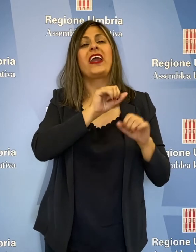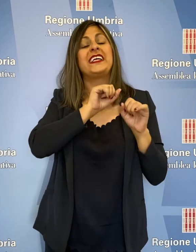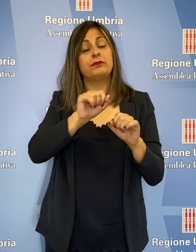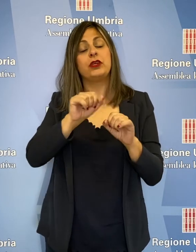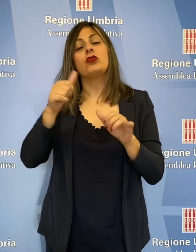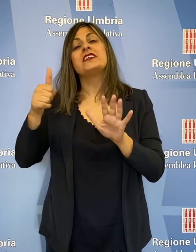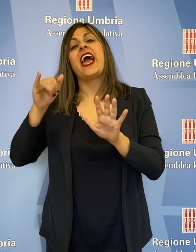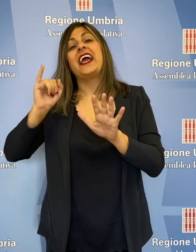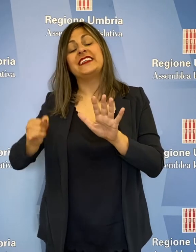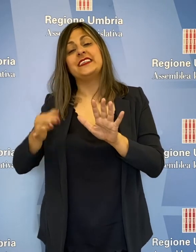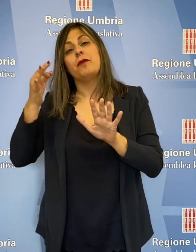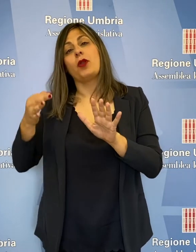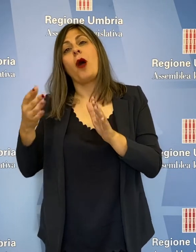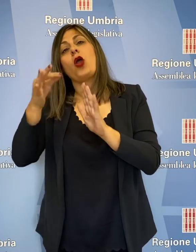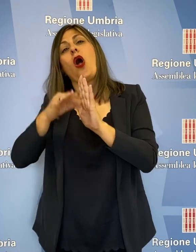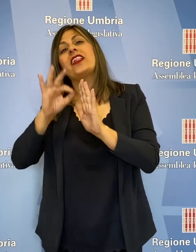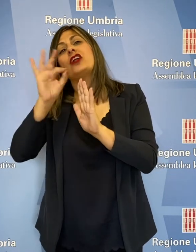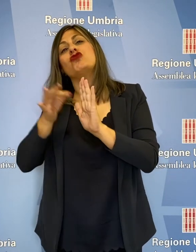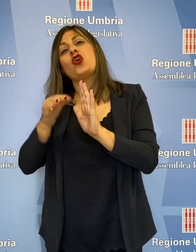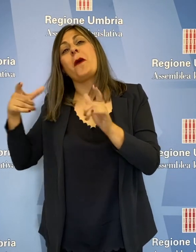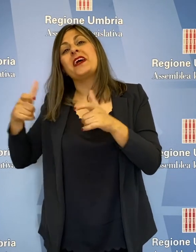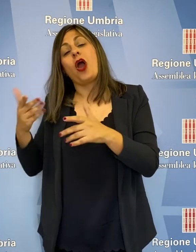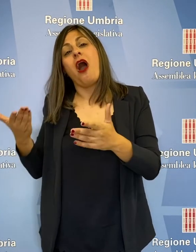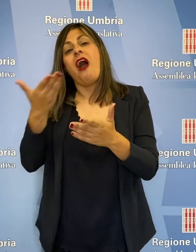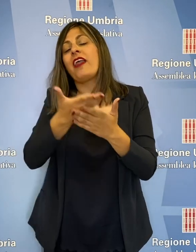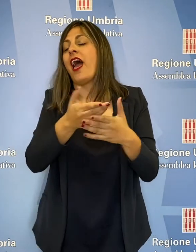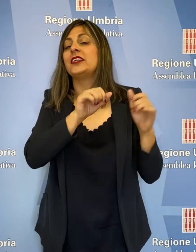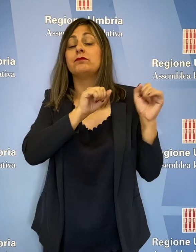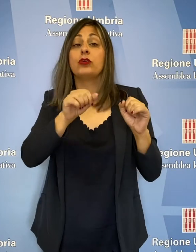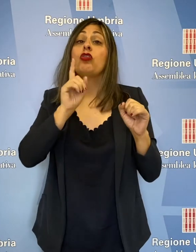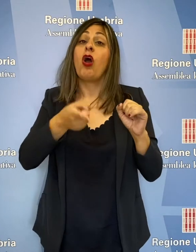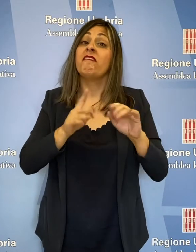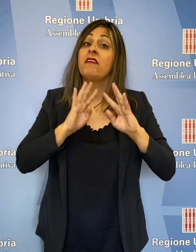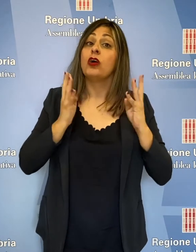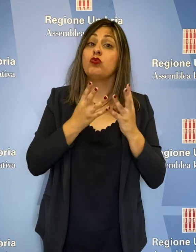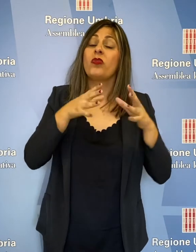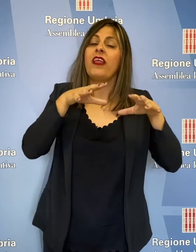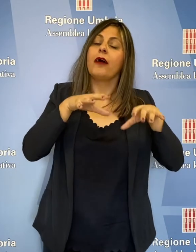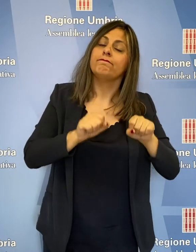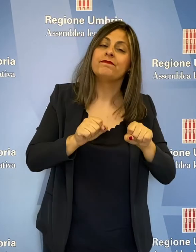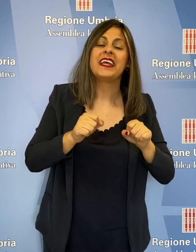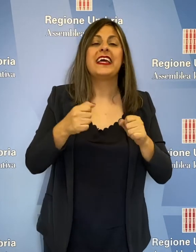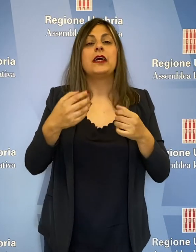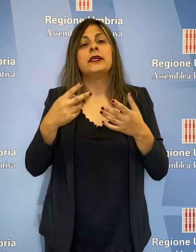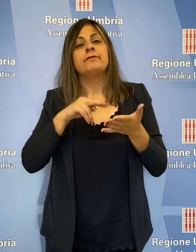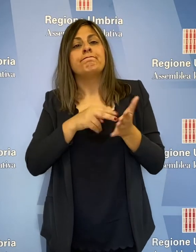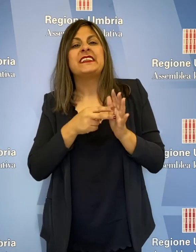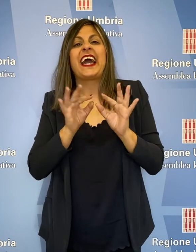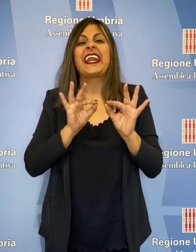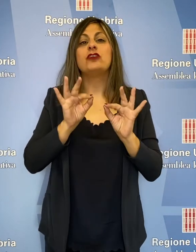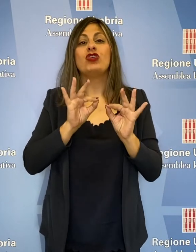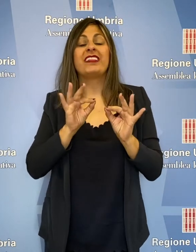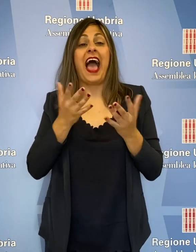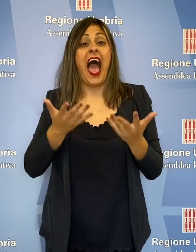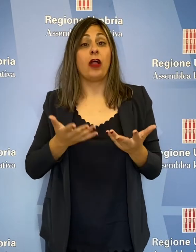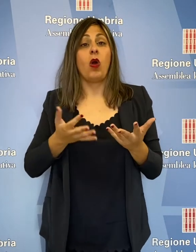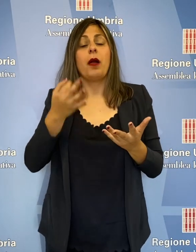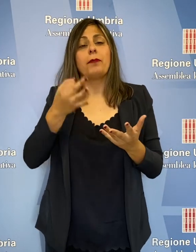l'ordine del giorno della minoranza che avrebbe dovuto impegnare la Giunta ad affrontare le criticità esistenti nella gestione dell